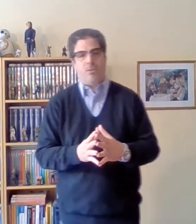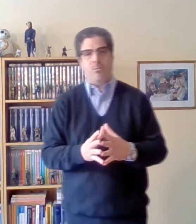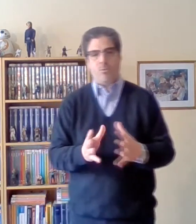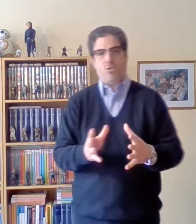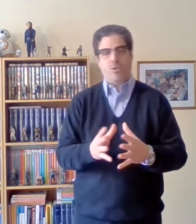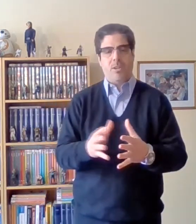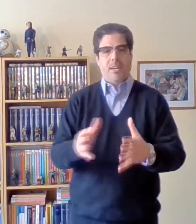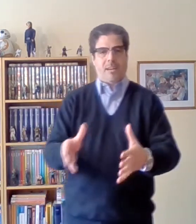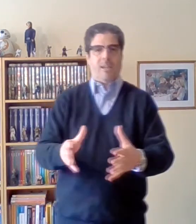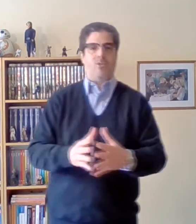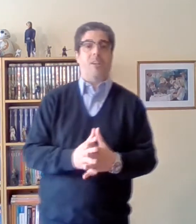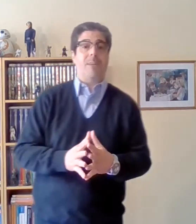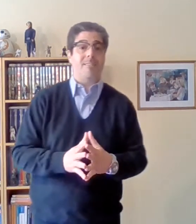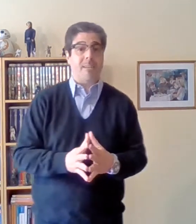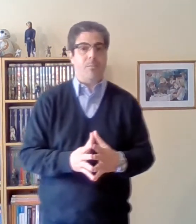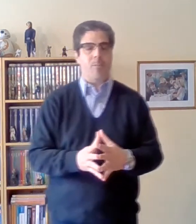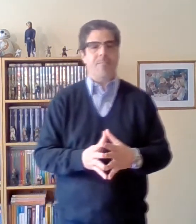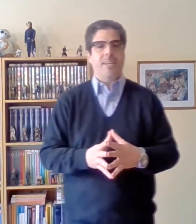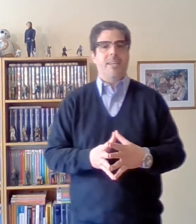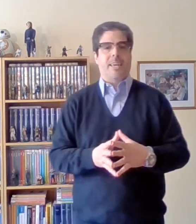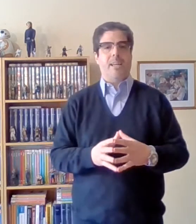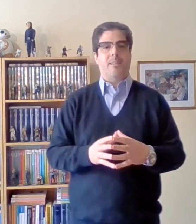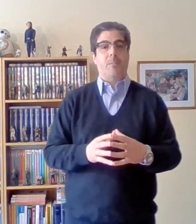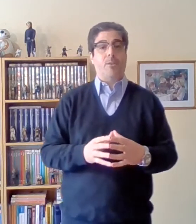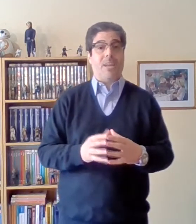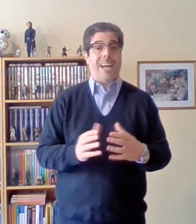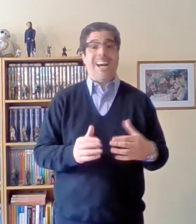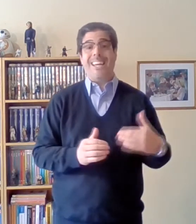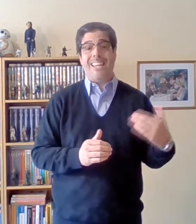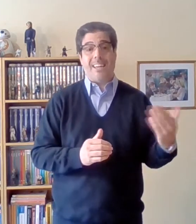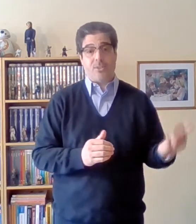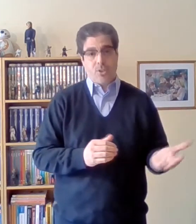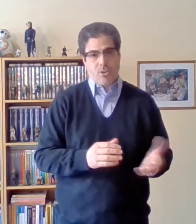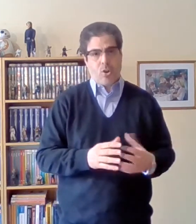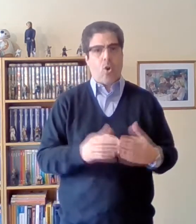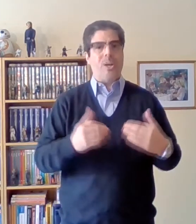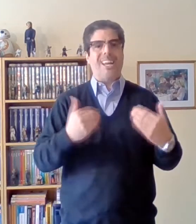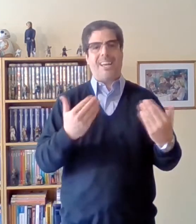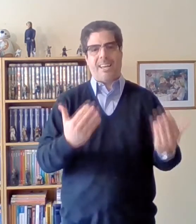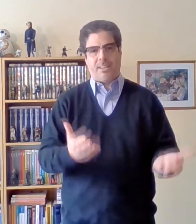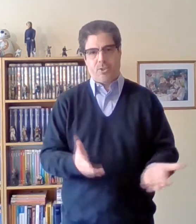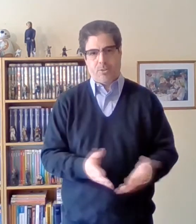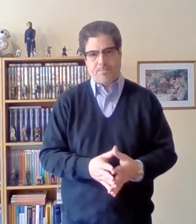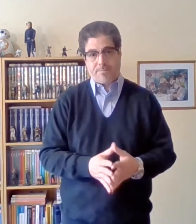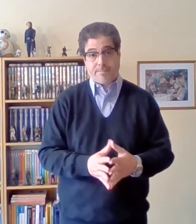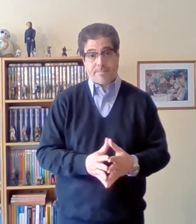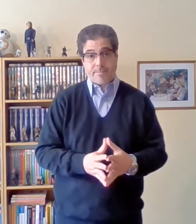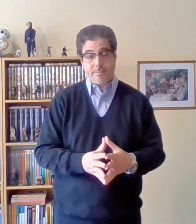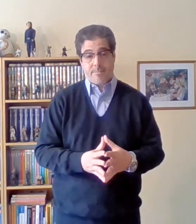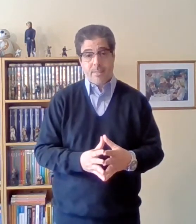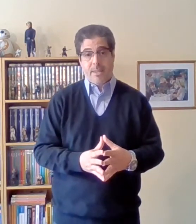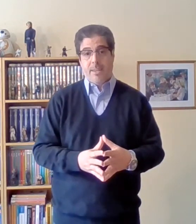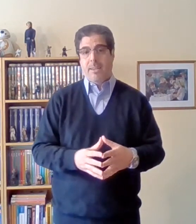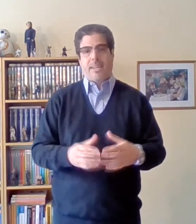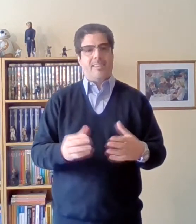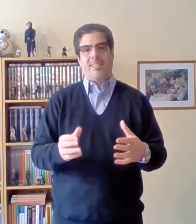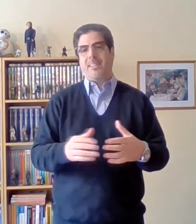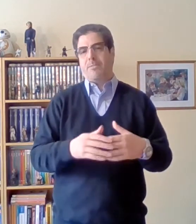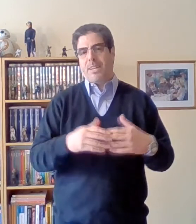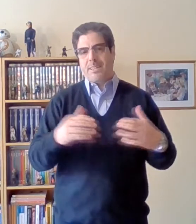mucho en relación al marxismo que es el término de la alienación o enajenación que existen diferentes